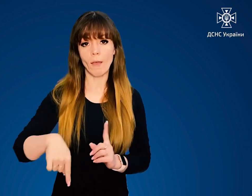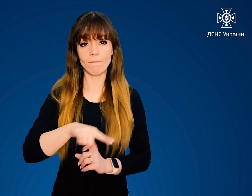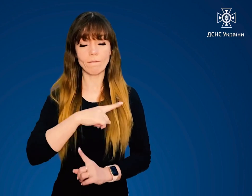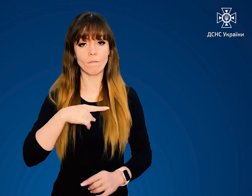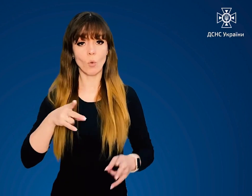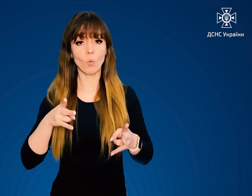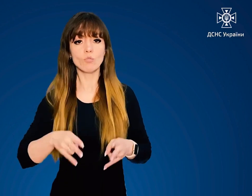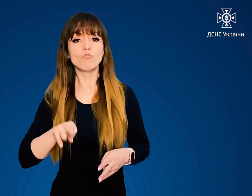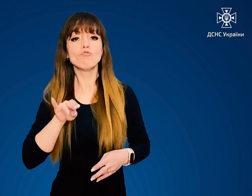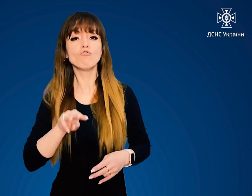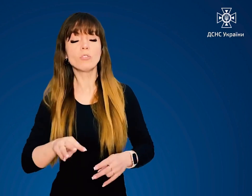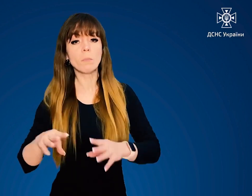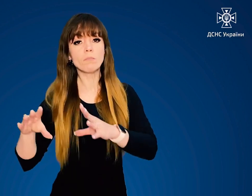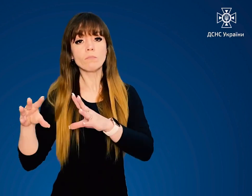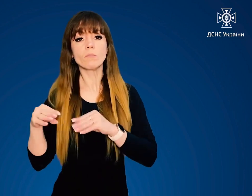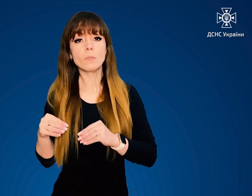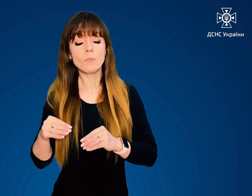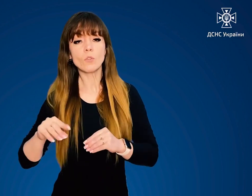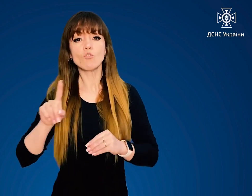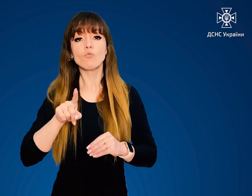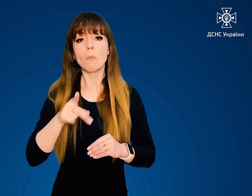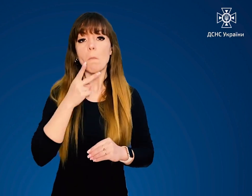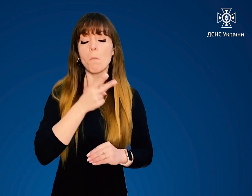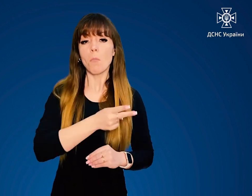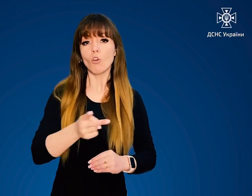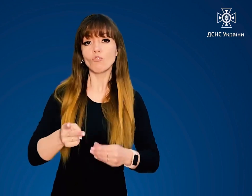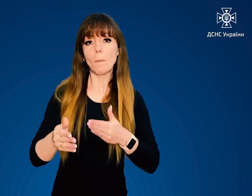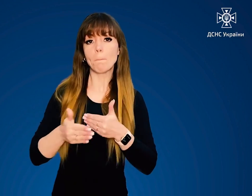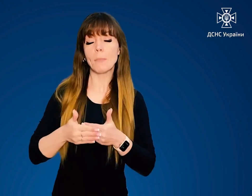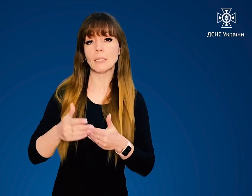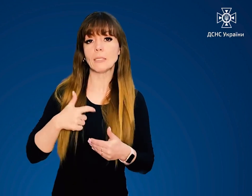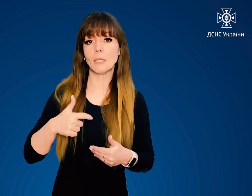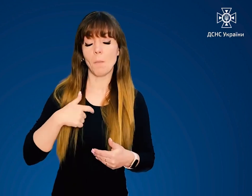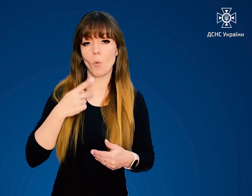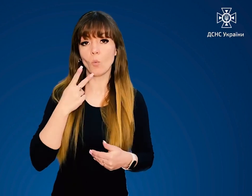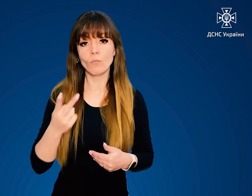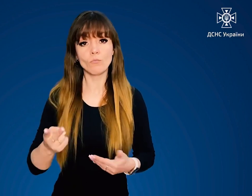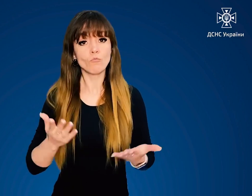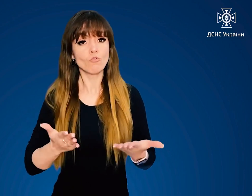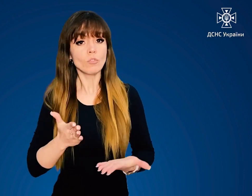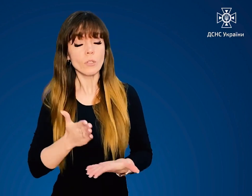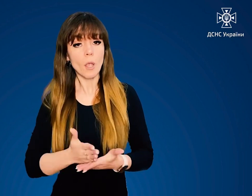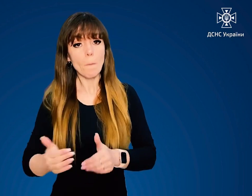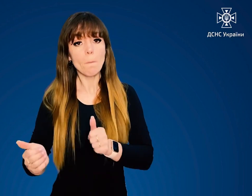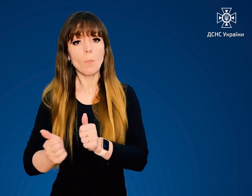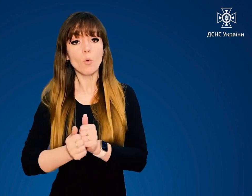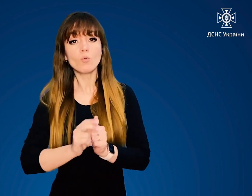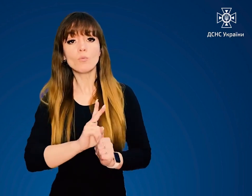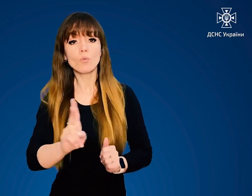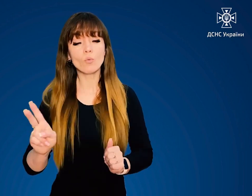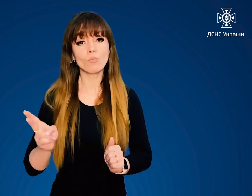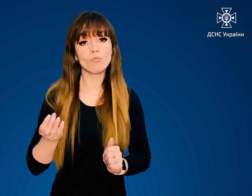Чим вас притиснуло? Що ви бачите перед собою? Чи є поряд ще хтось?